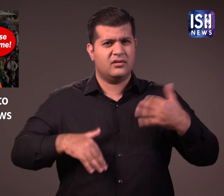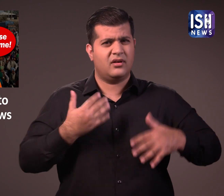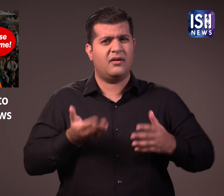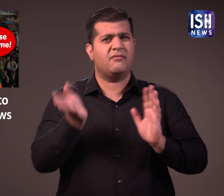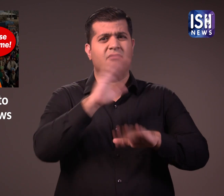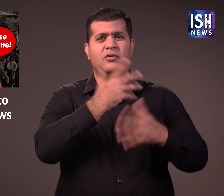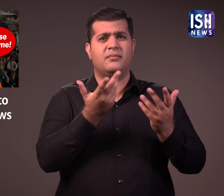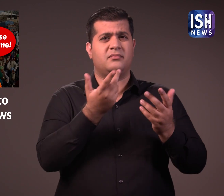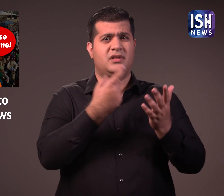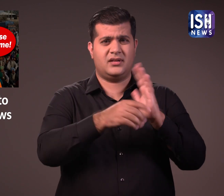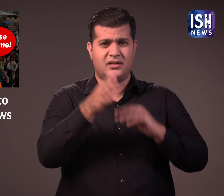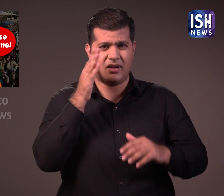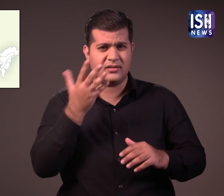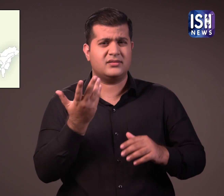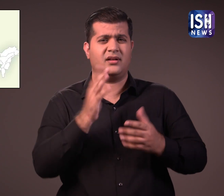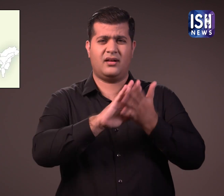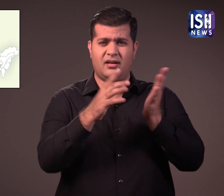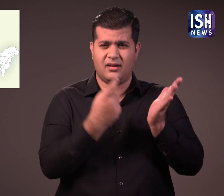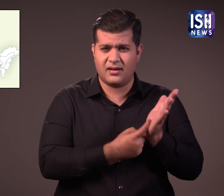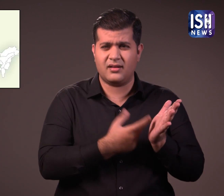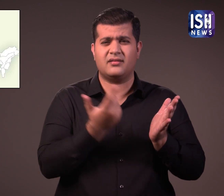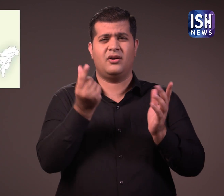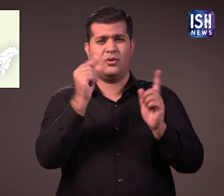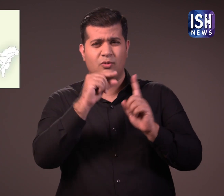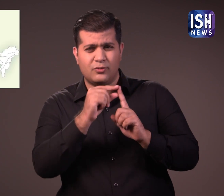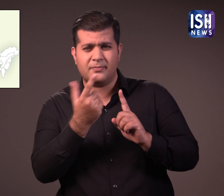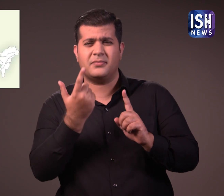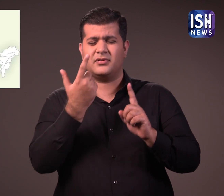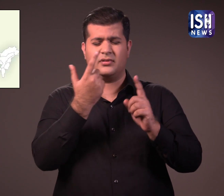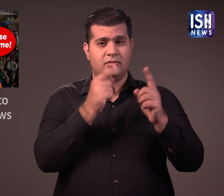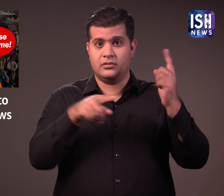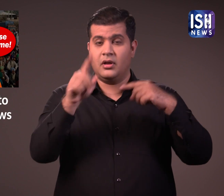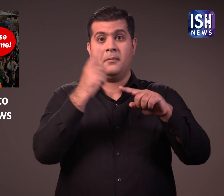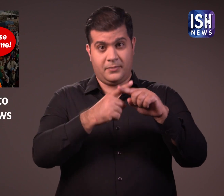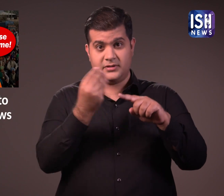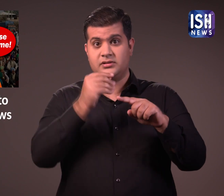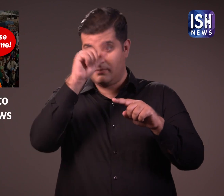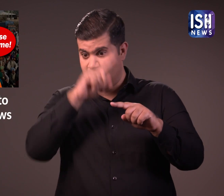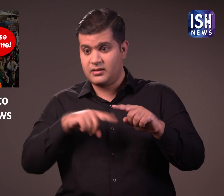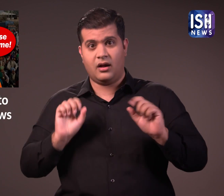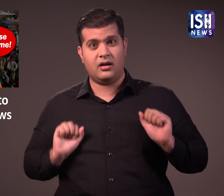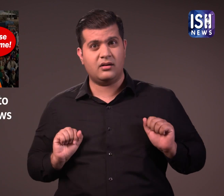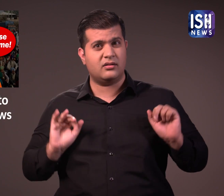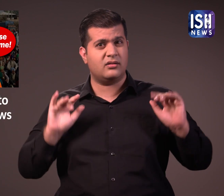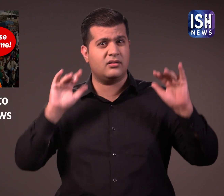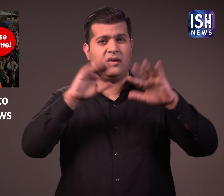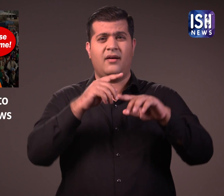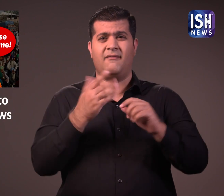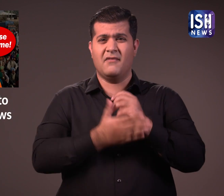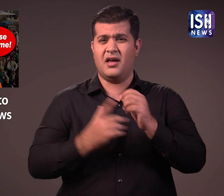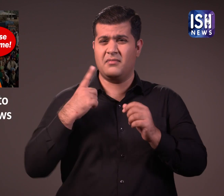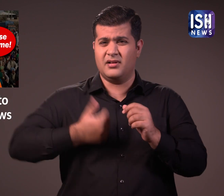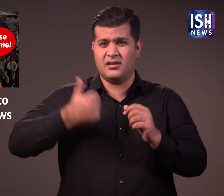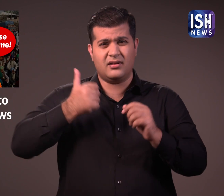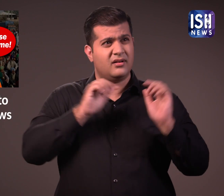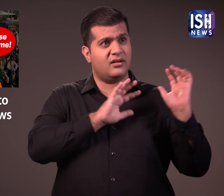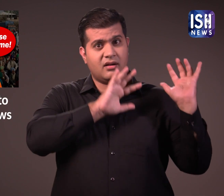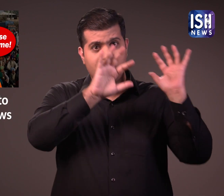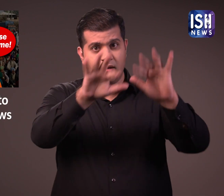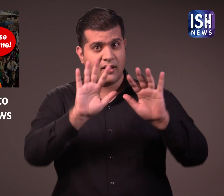हर्याना, उत्तरब्रदेश और भारत के अन्या हिस्सों के किसान परेशान हुए और किसान नेताओं ने विरोध प्रदर्शन में हिस्सा